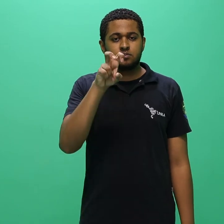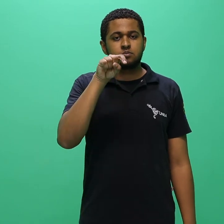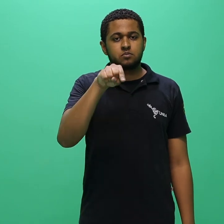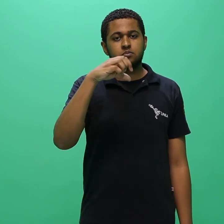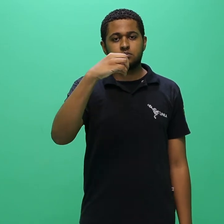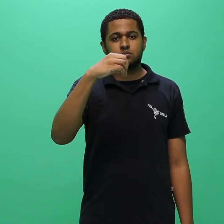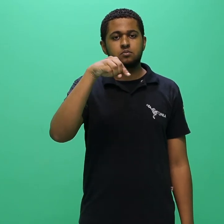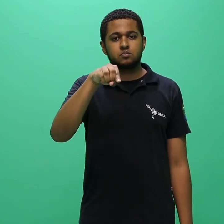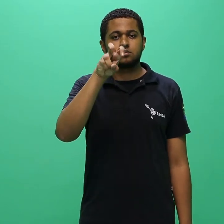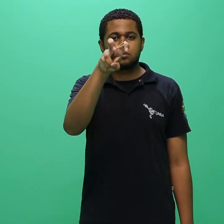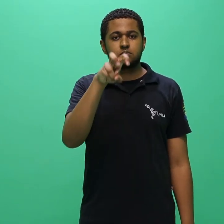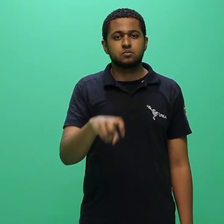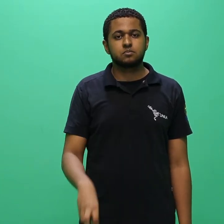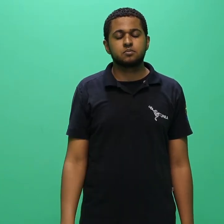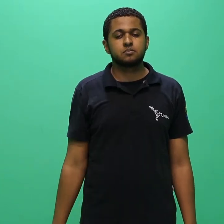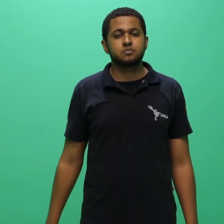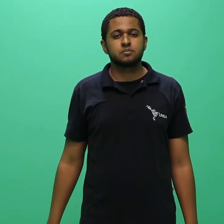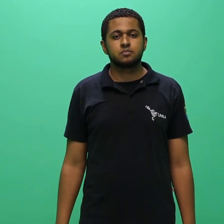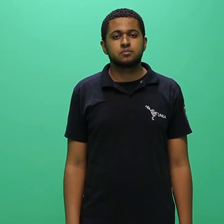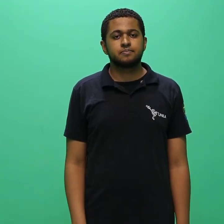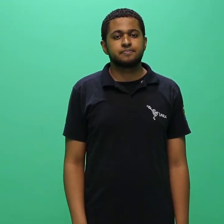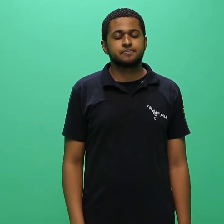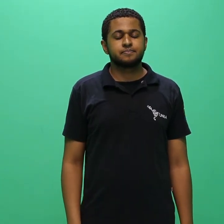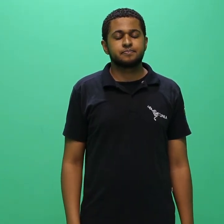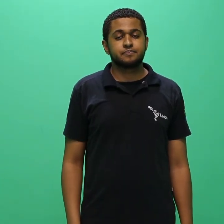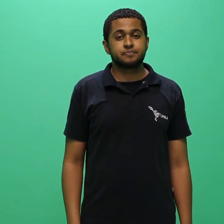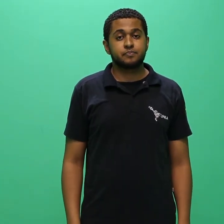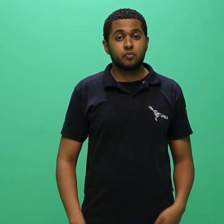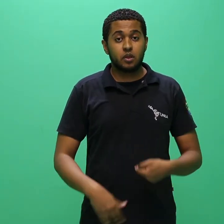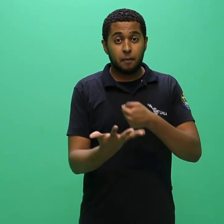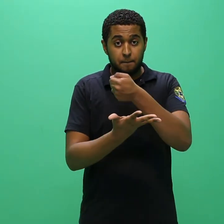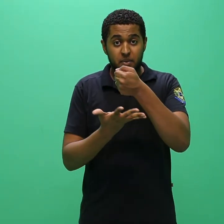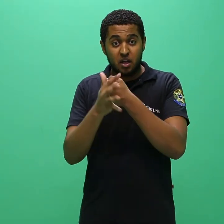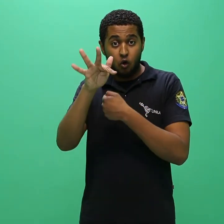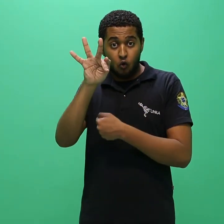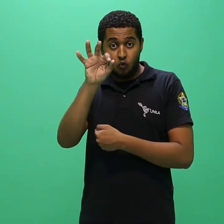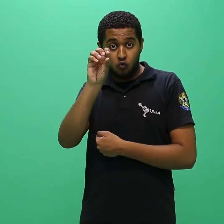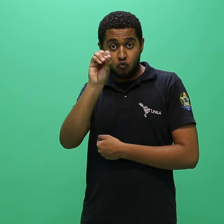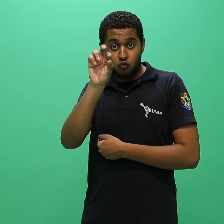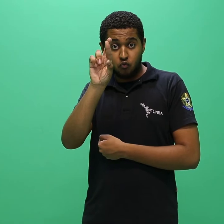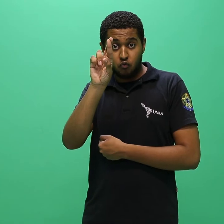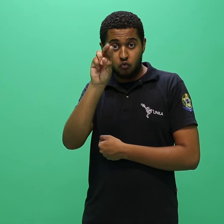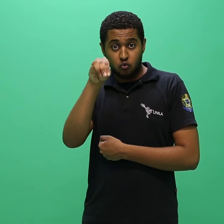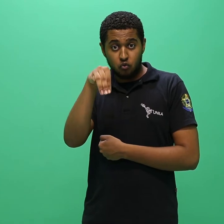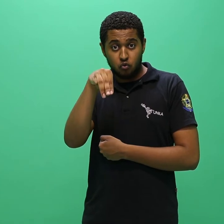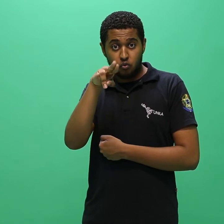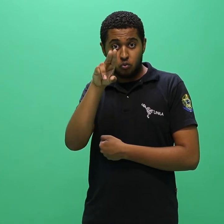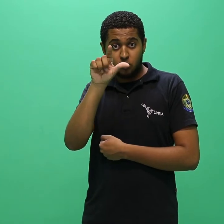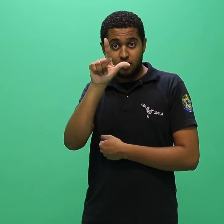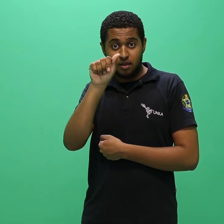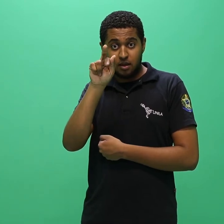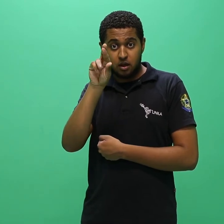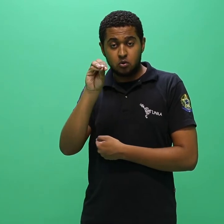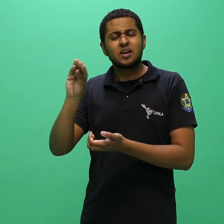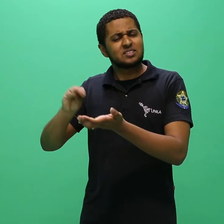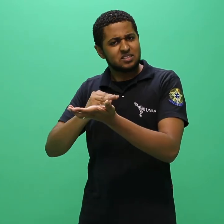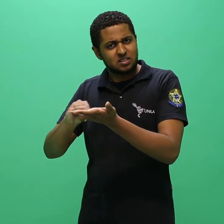5.9.5. Com base no formulário padrão, as